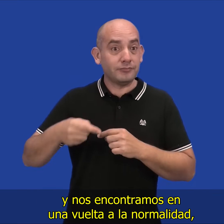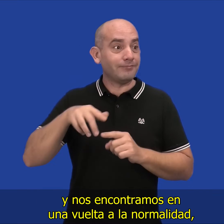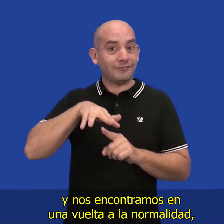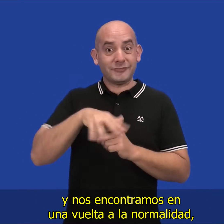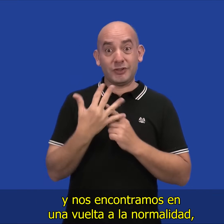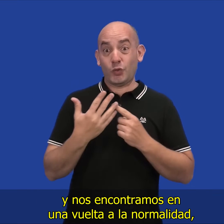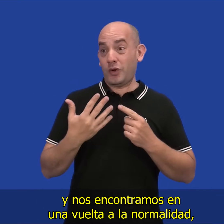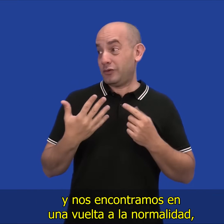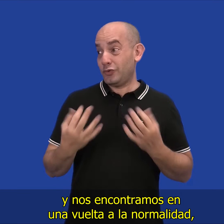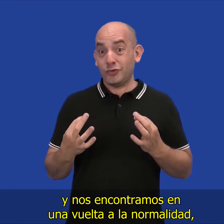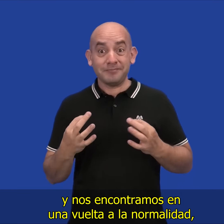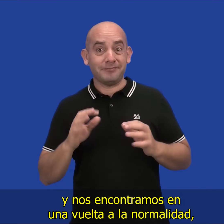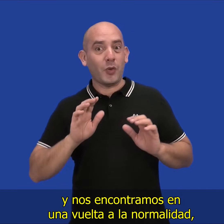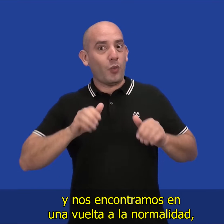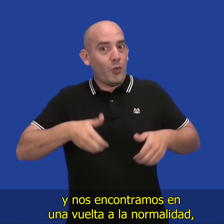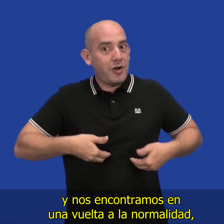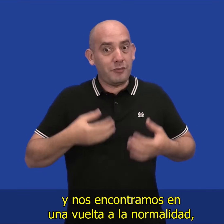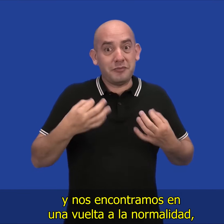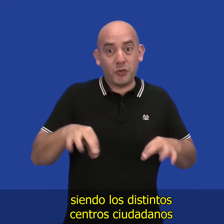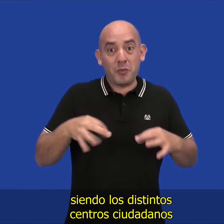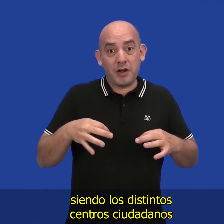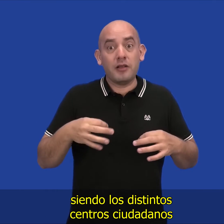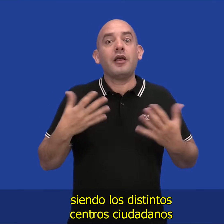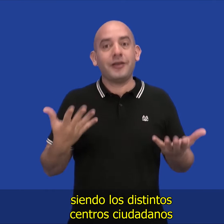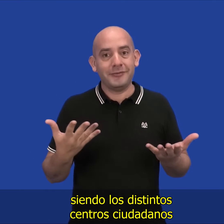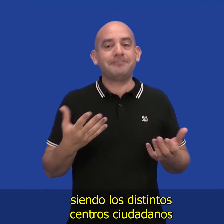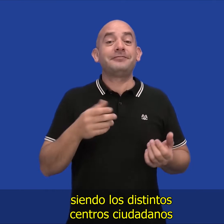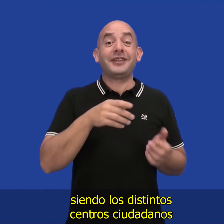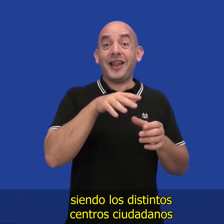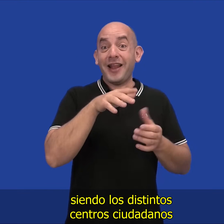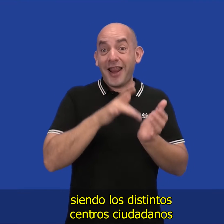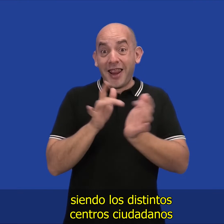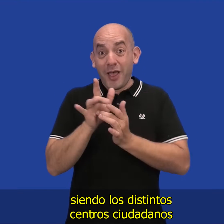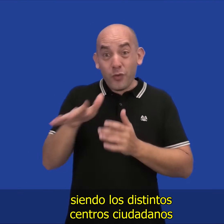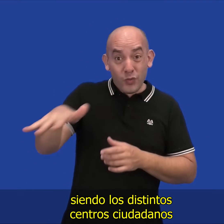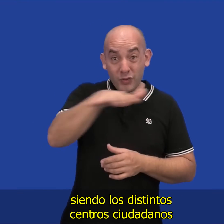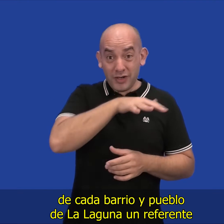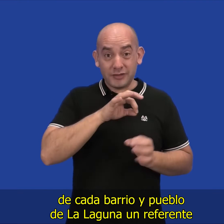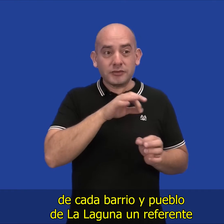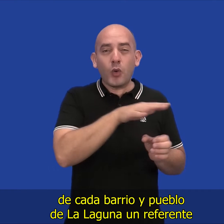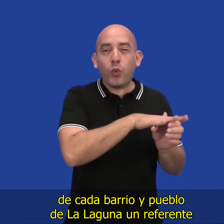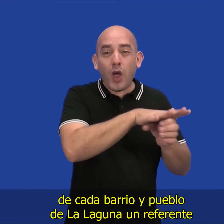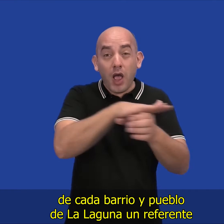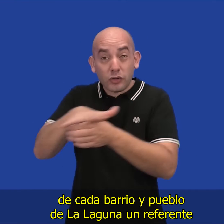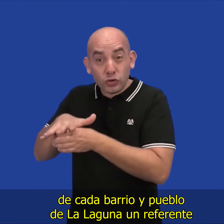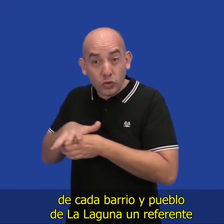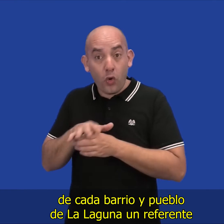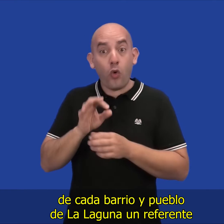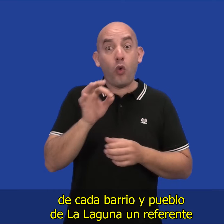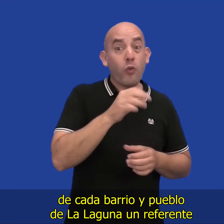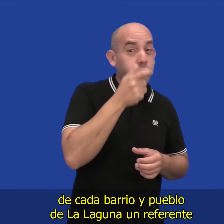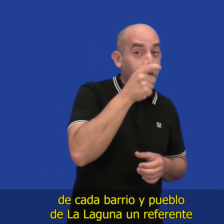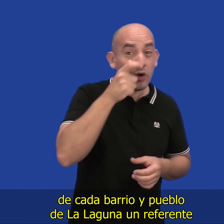nos encontramos en una vuelta a la normalidad, siendo los distintos centros ciudadanos de cada barrio y pueblo de La Laguna